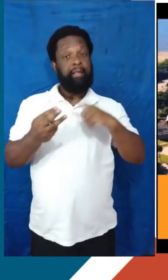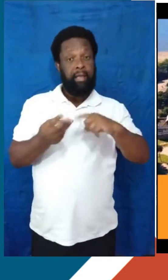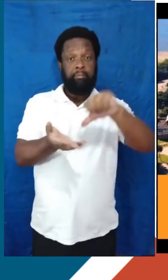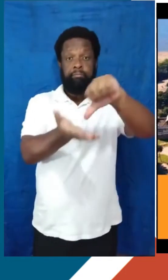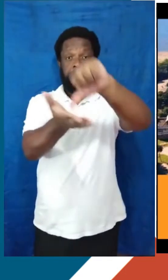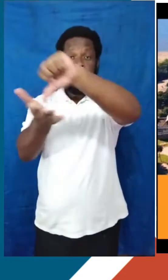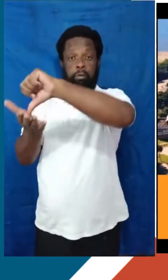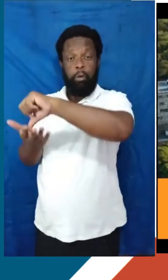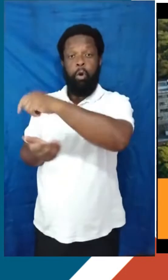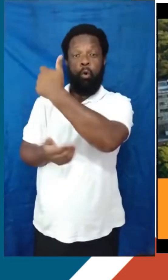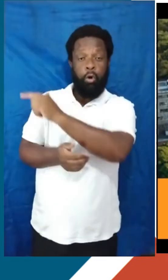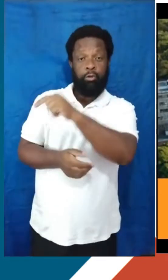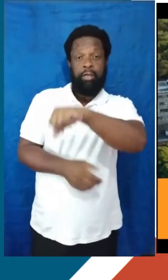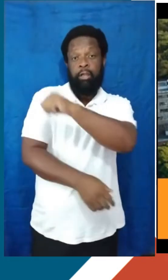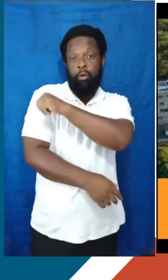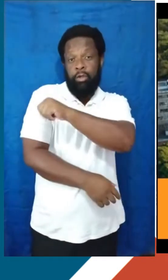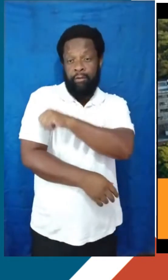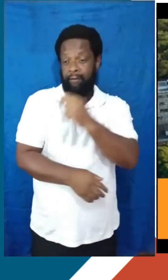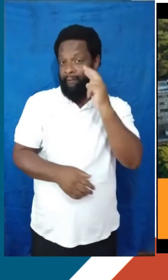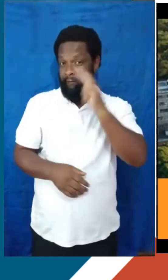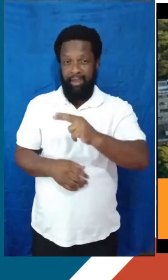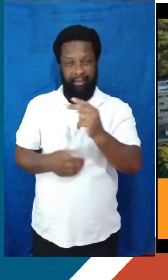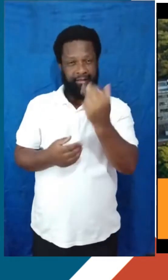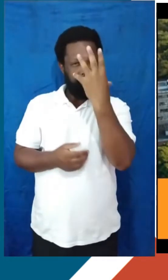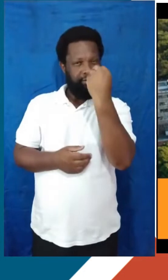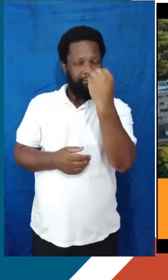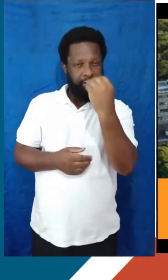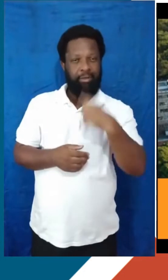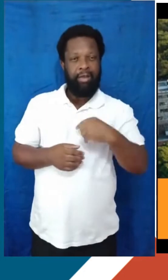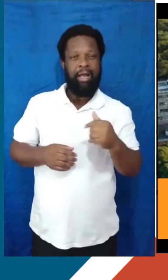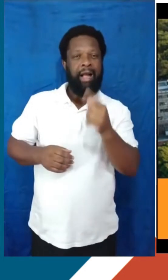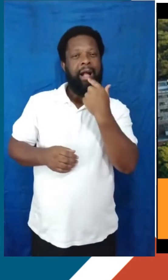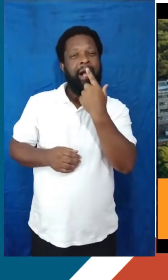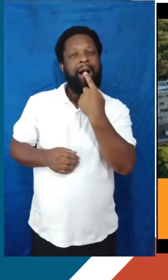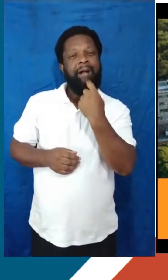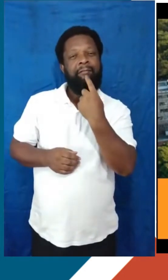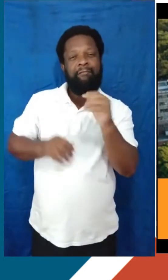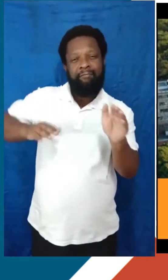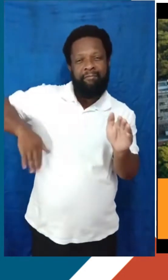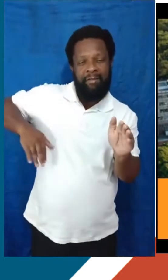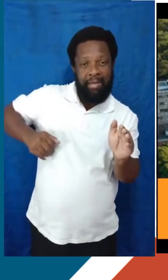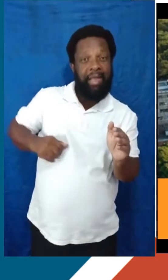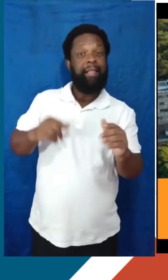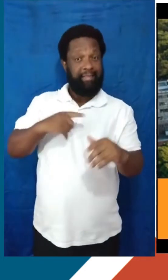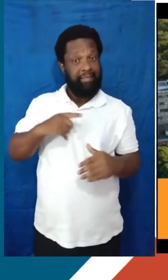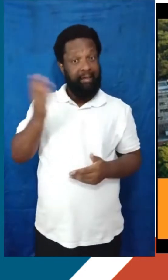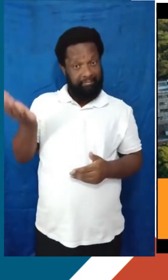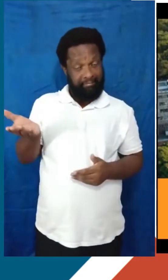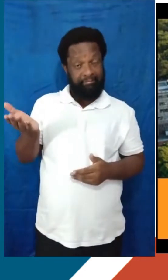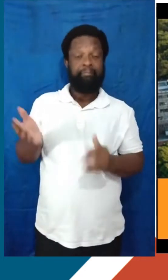mas mais do que isso, esse aqui é o campus da Praia Vermelha, né? Que fica na Zona Sul do Rio de Janeiro, também é campus importante, do FRJ junto com o